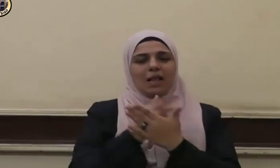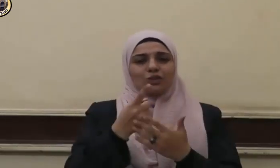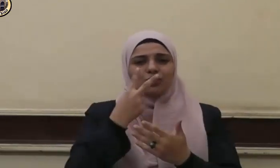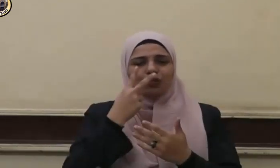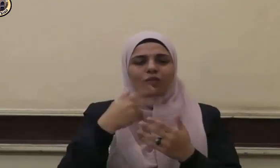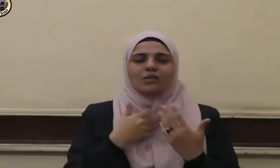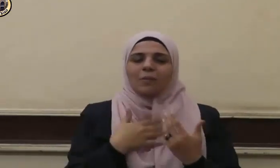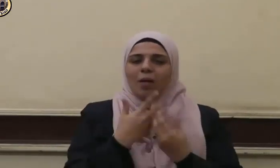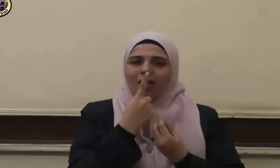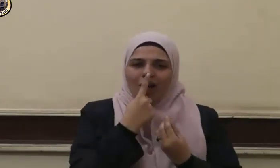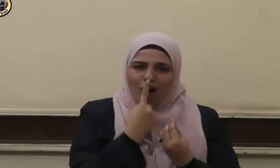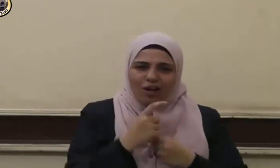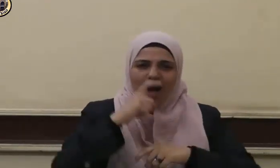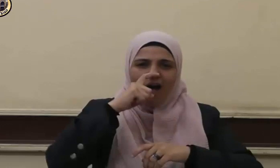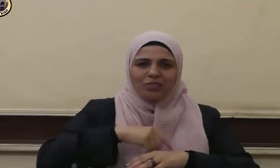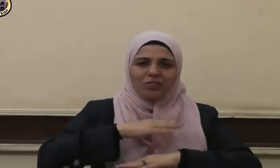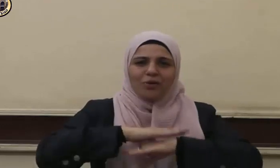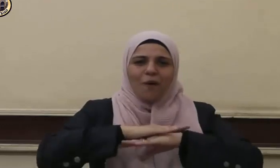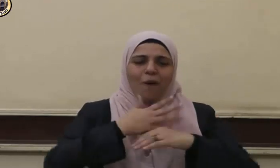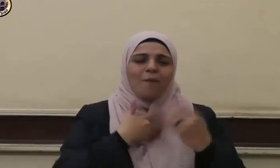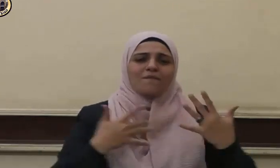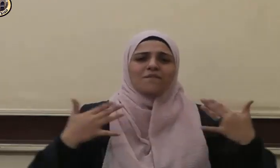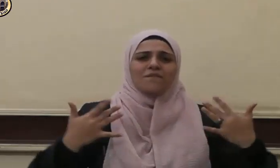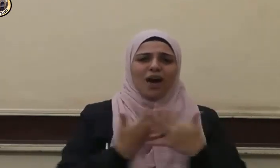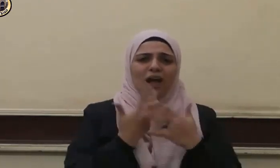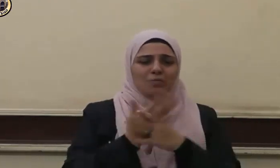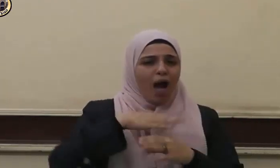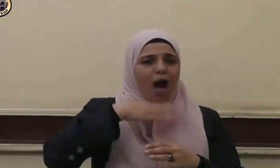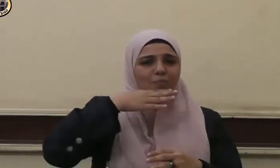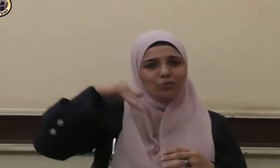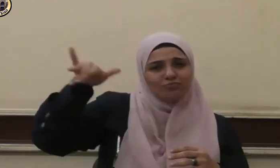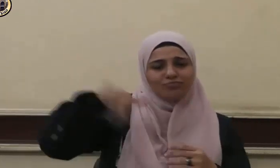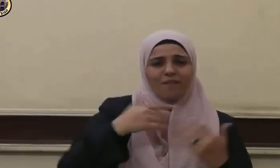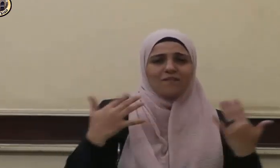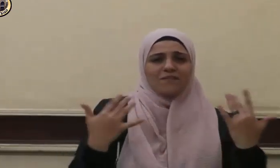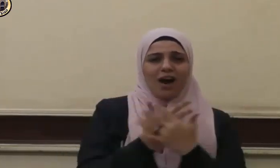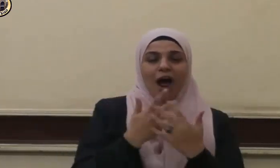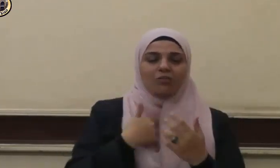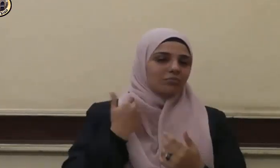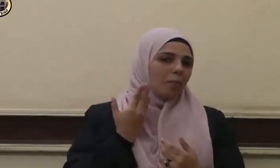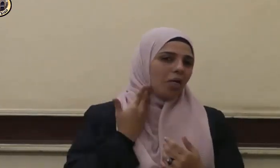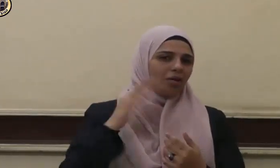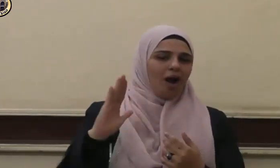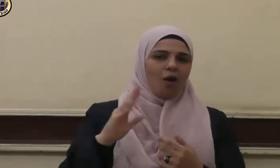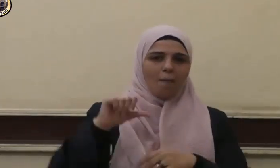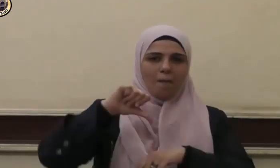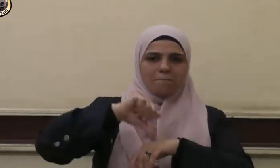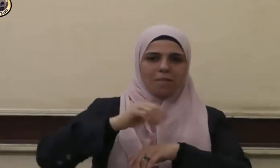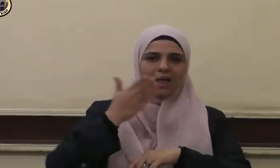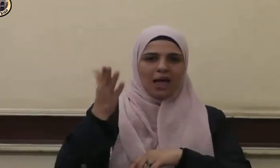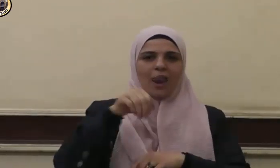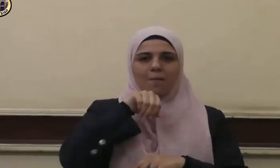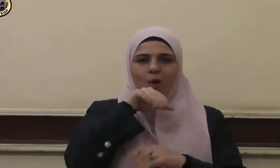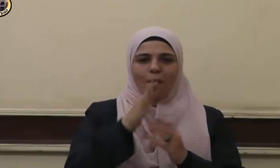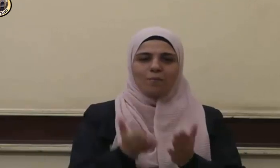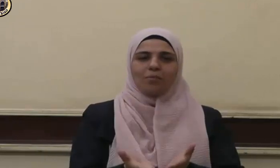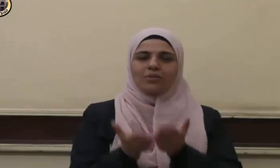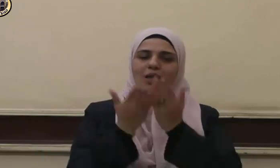تلطفا معه وفرحا بقدومه وأجلالا لقدره صلى الله